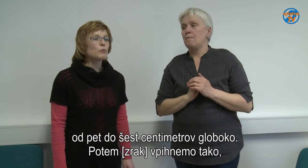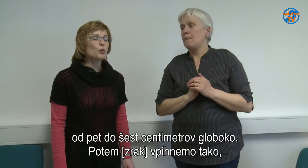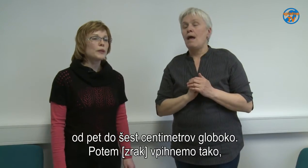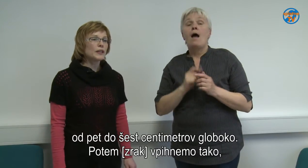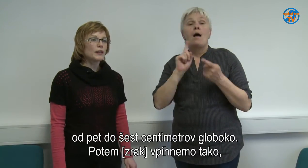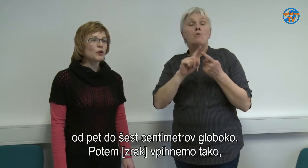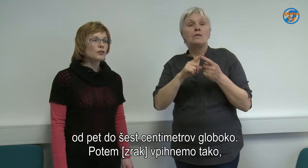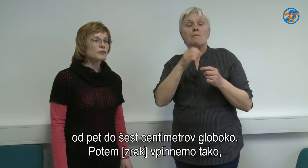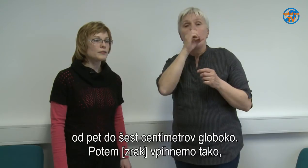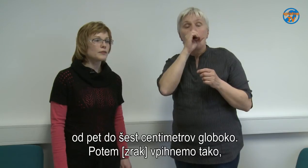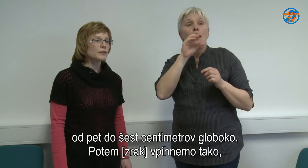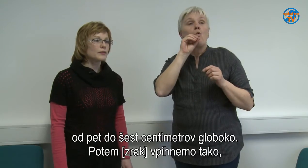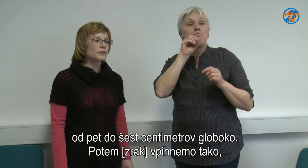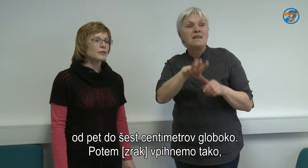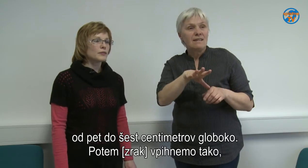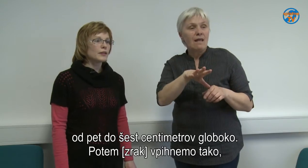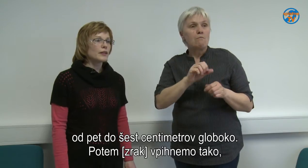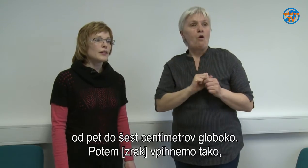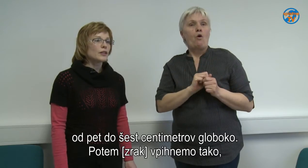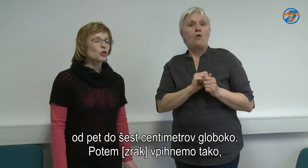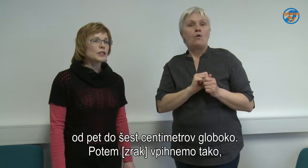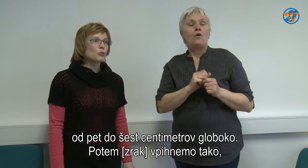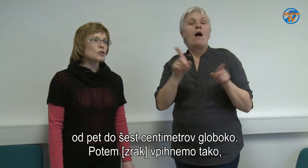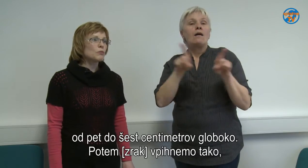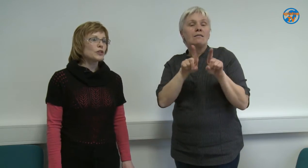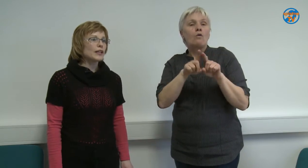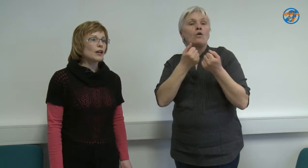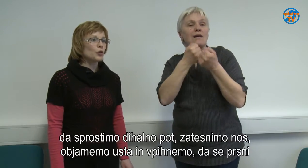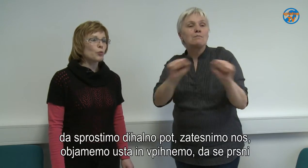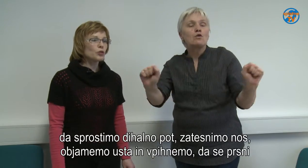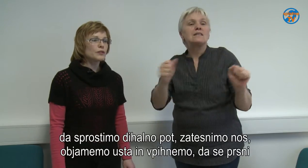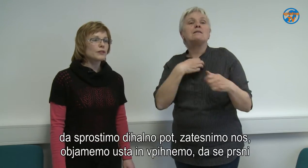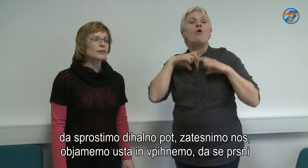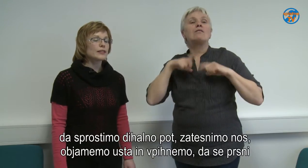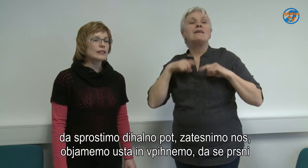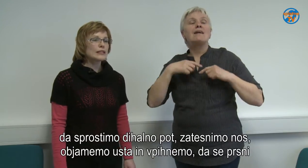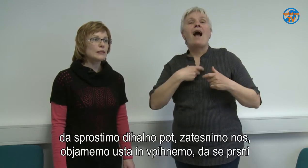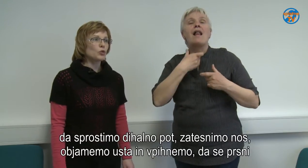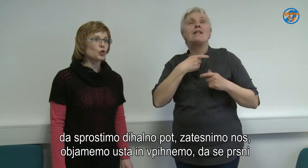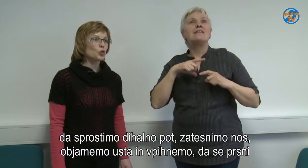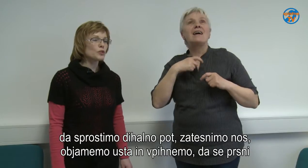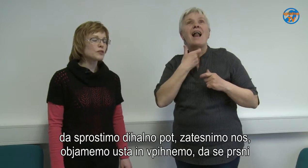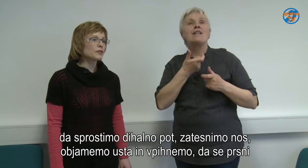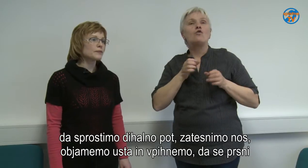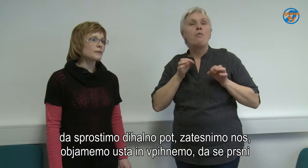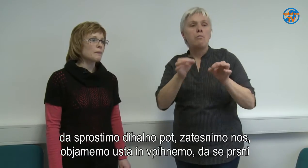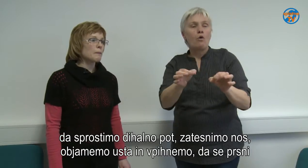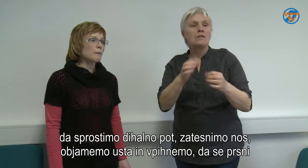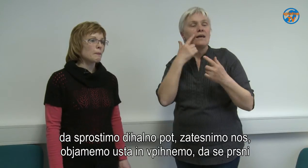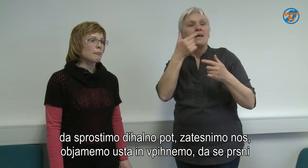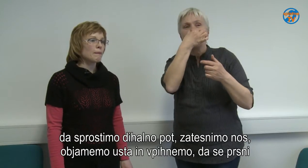Potem upihnemo, tako da sprostimo dihaljno pot, zatesnimo nos.